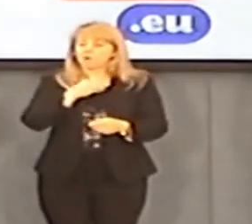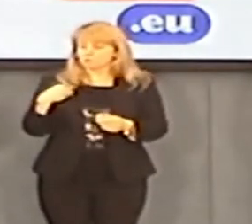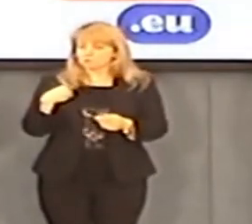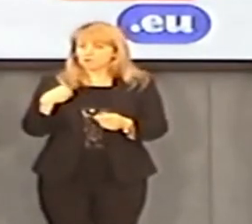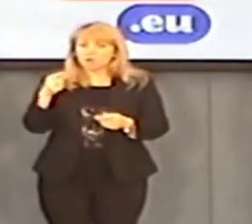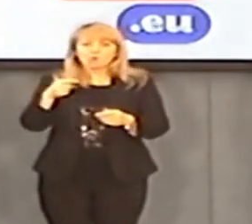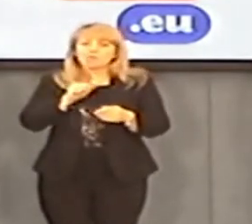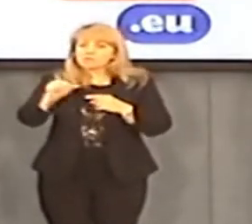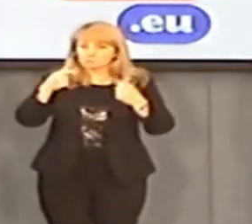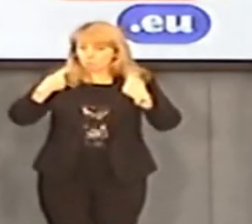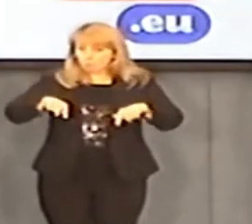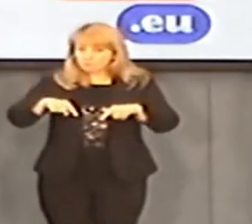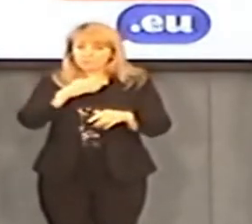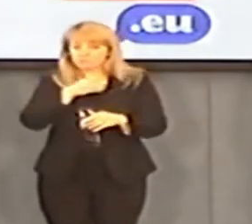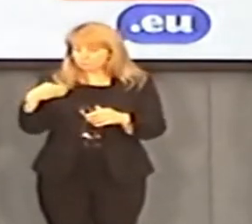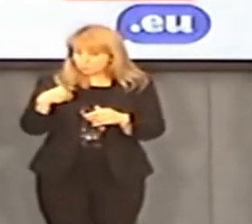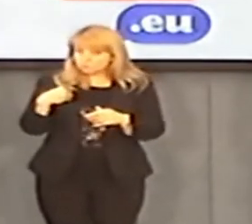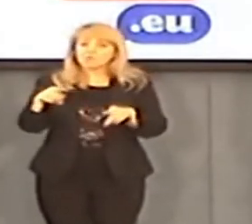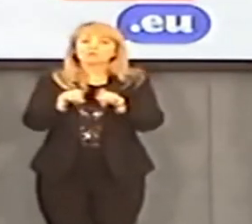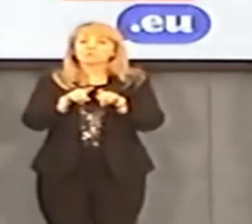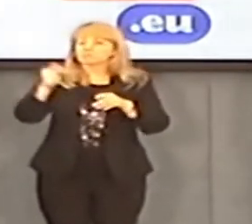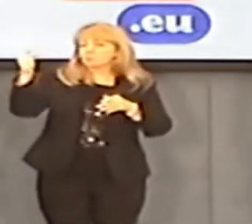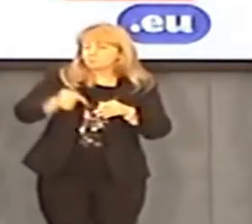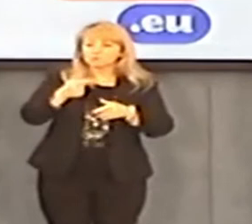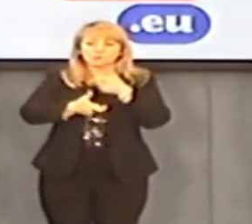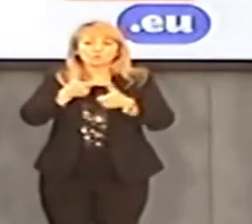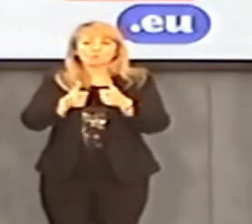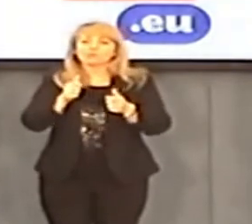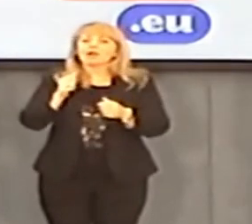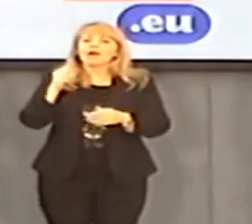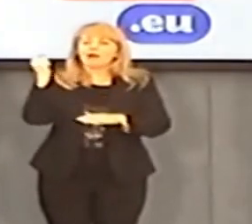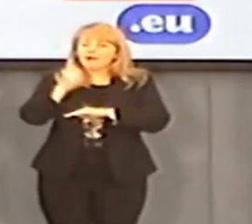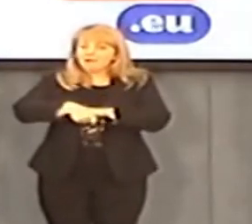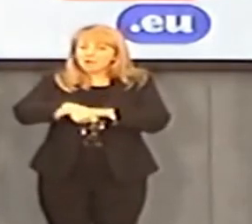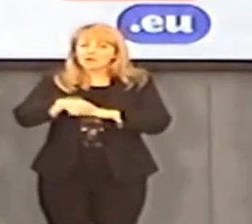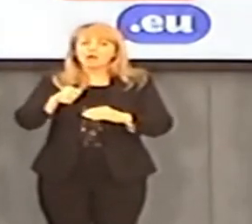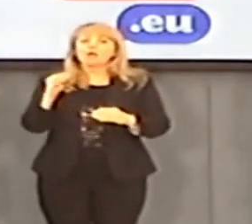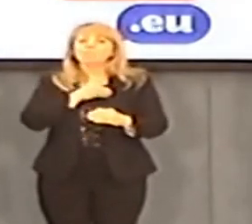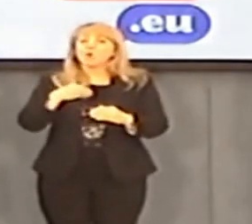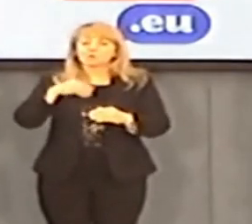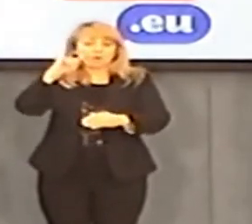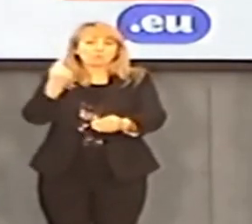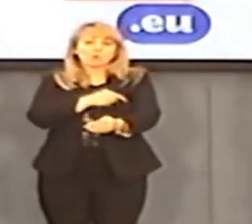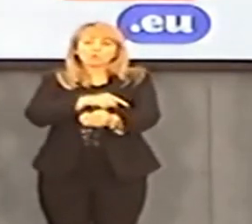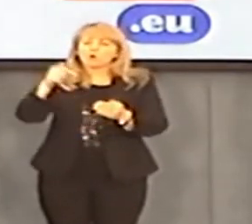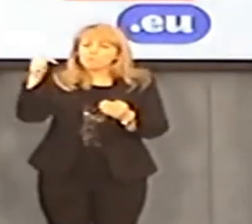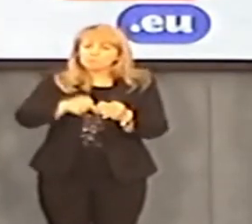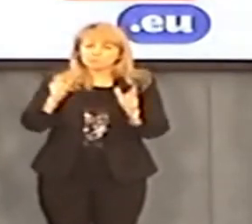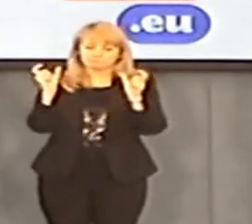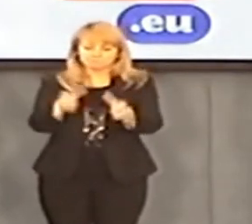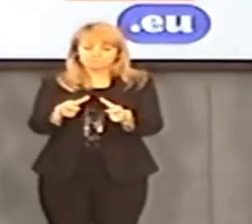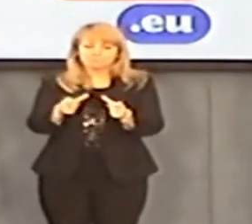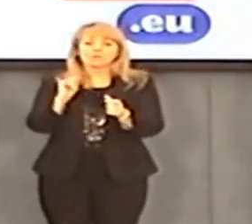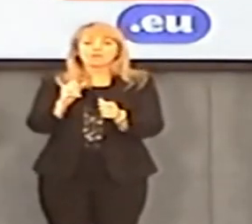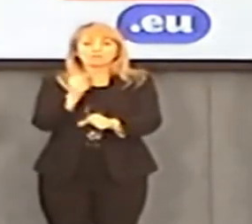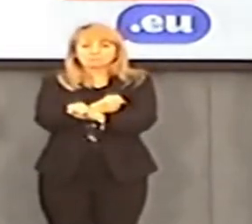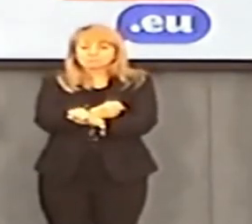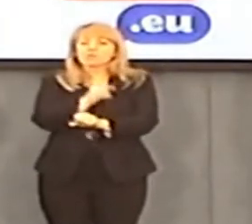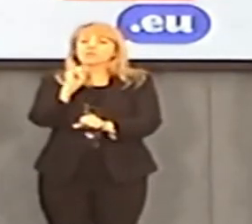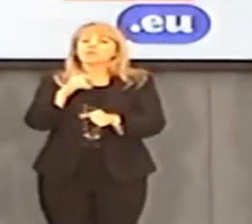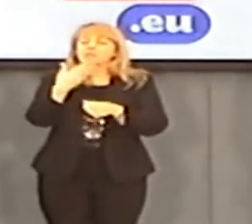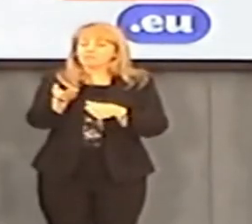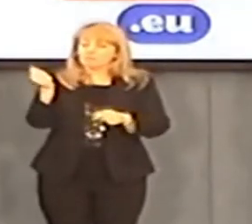i że przestępstwo jest ścigane w Polsce. Każdy taki przypadek, wystarczy, że jest obywatel polski, który popełnił takie przestępstwo